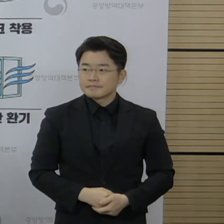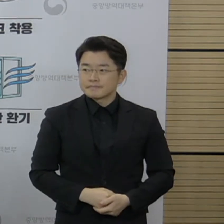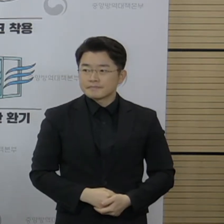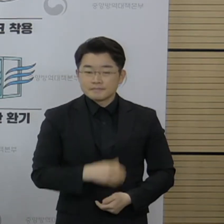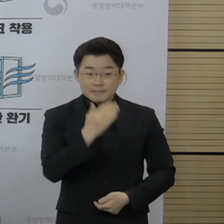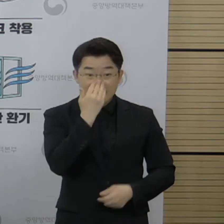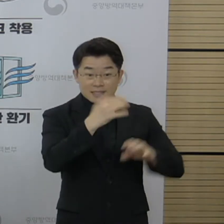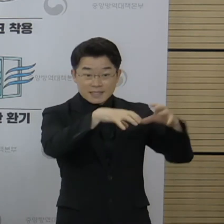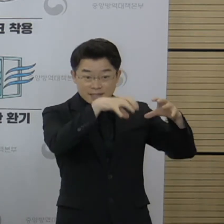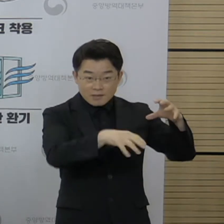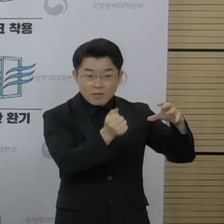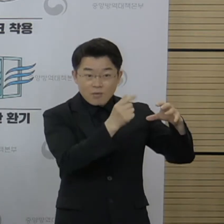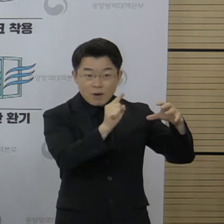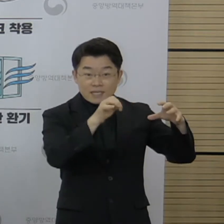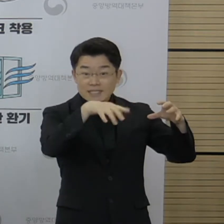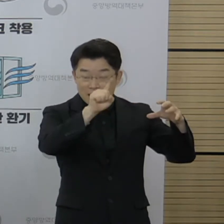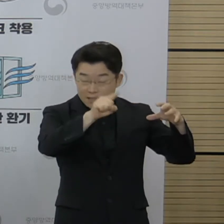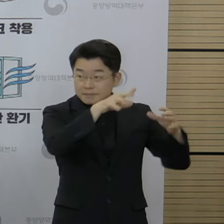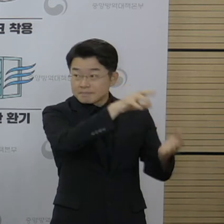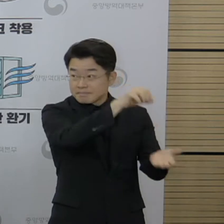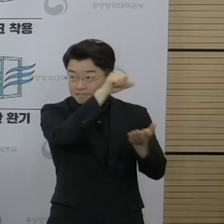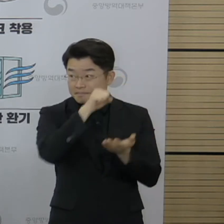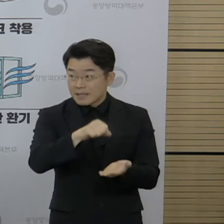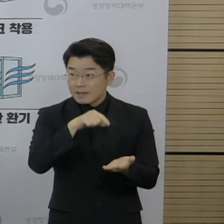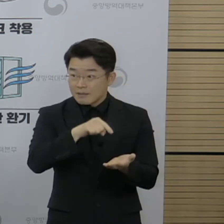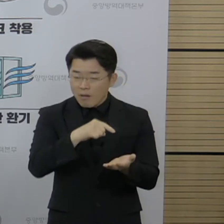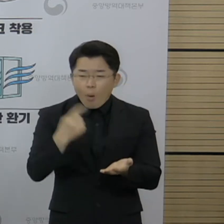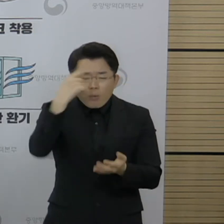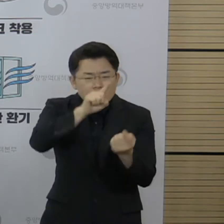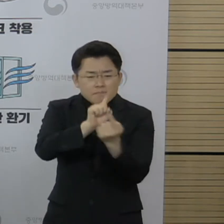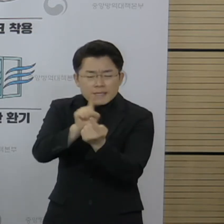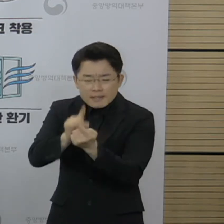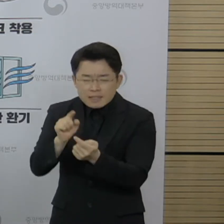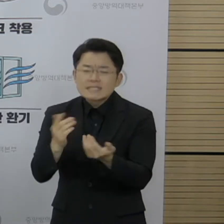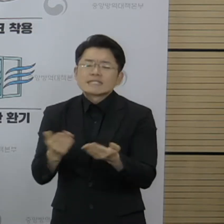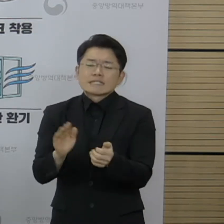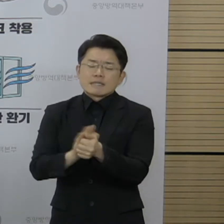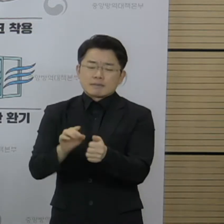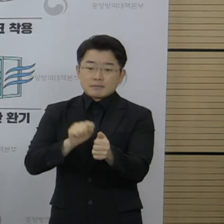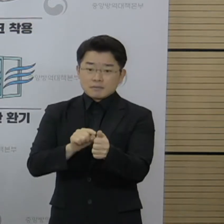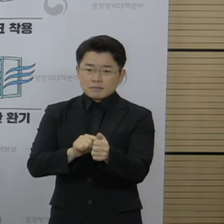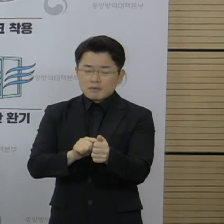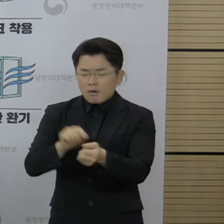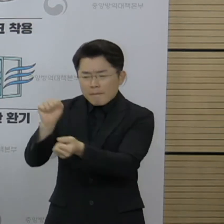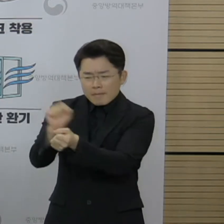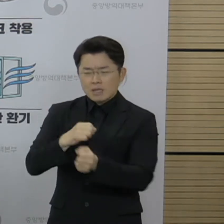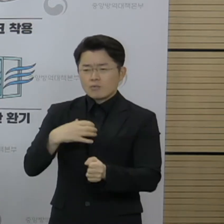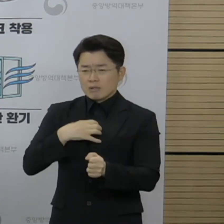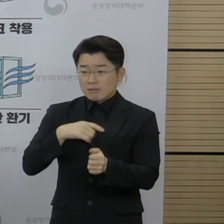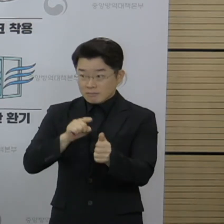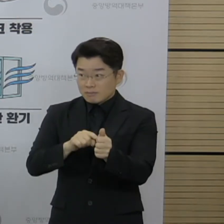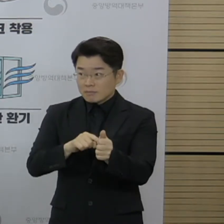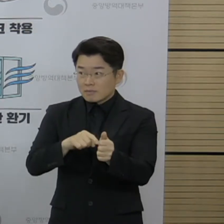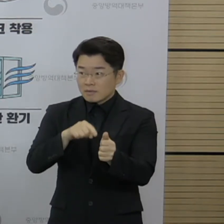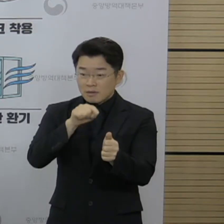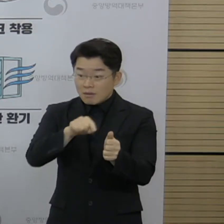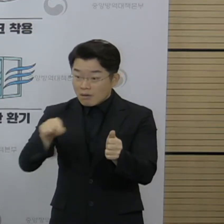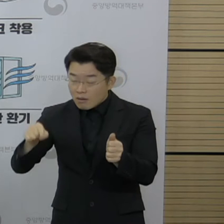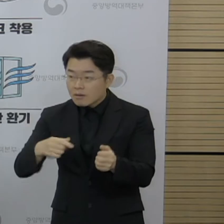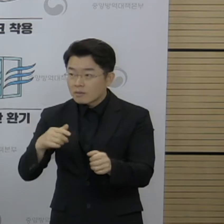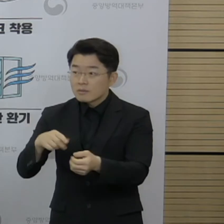이스라엘에서 공급받은 화이자 백신을 대민 접촉이 많아서 전파 위험이 큰 직종에 접종한다고 했는데